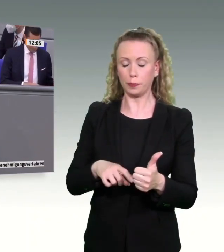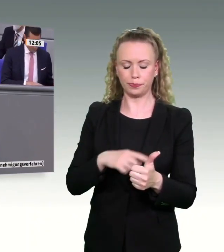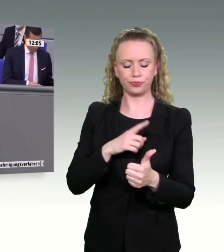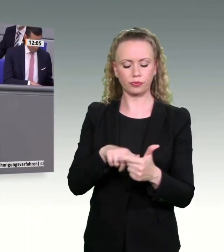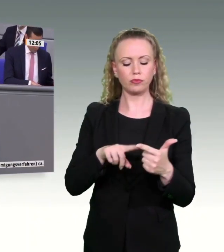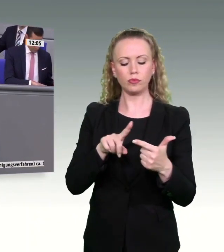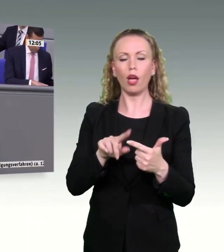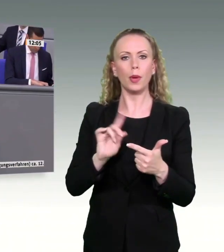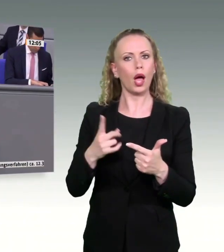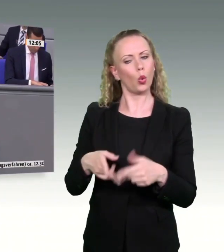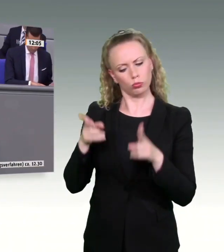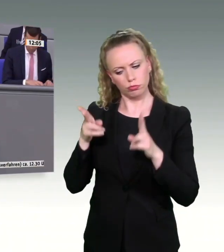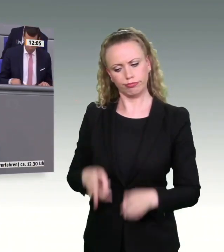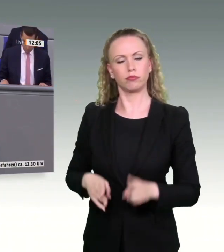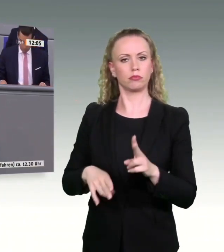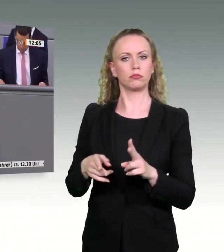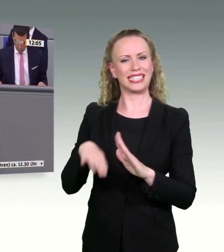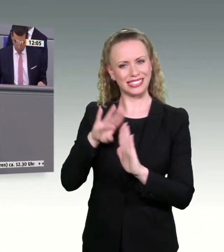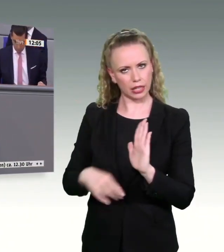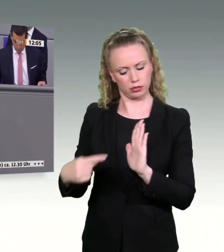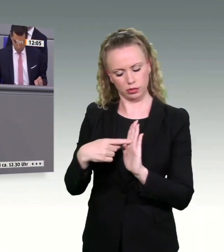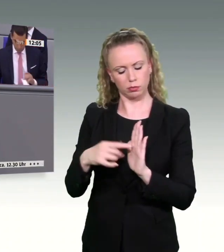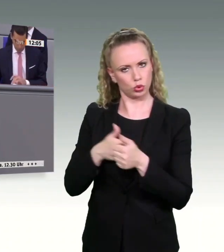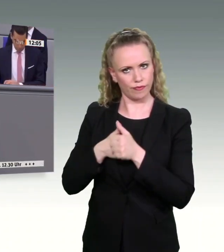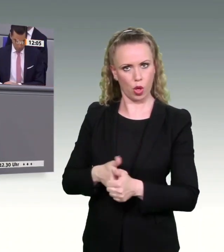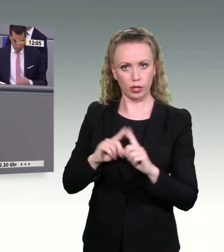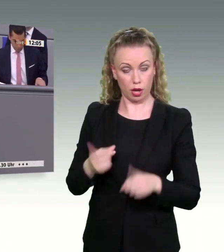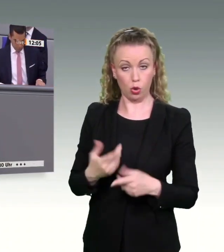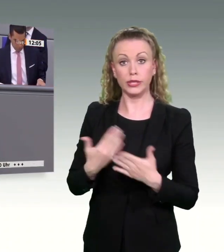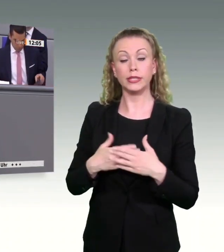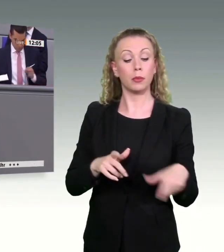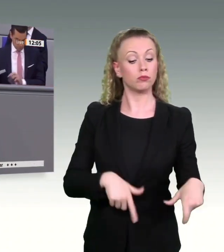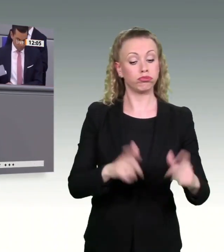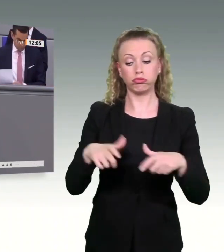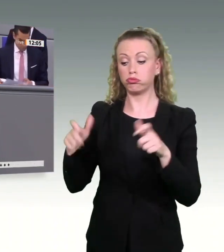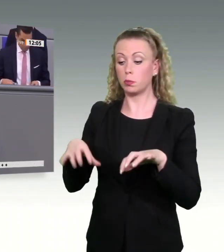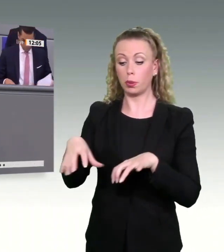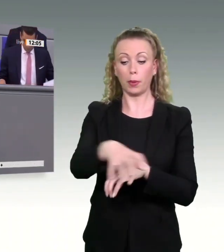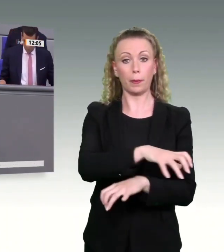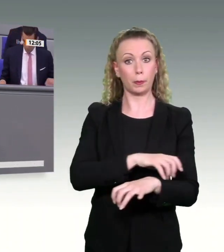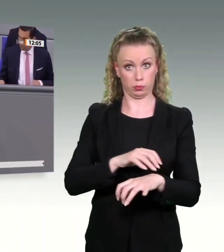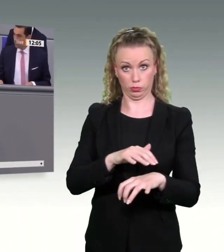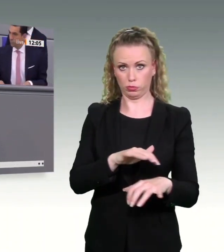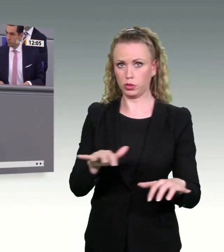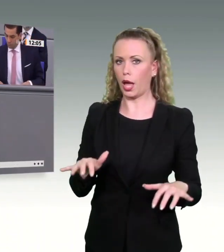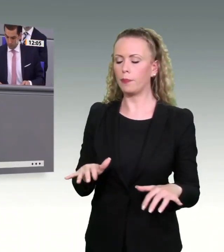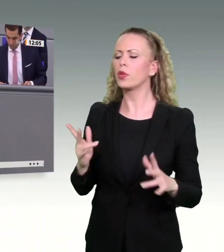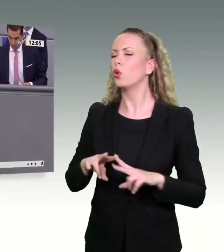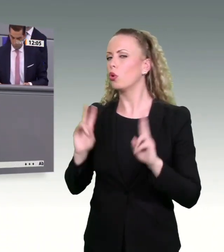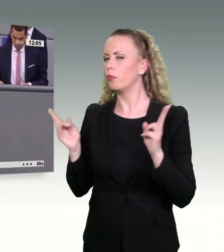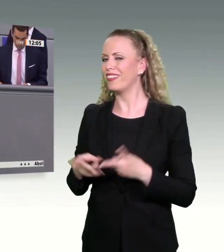muss es rechtssicher sein. Und deswegen ist es richtig, dass stationäre Anlagen nicht bei der Umweltverträglichkeitsprüfung